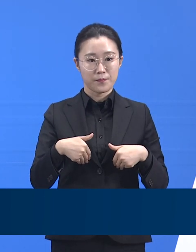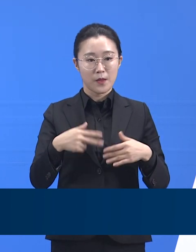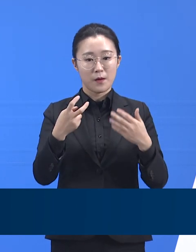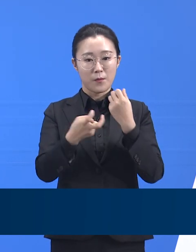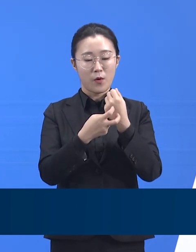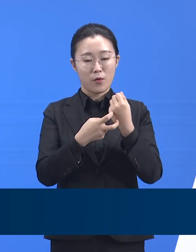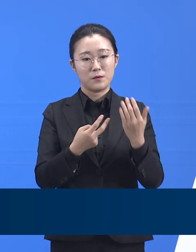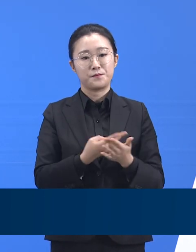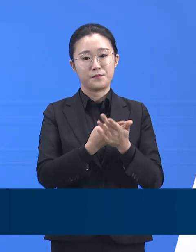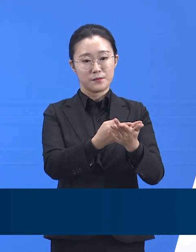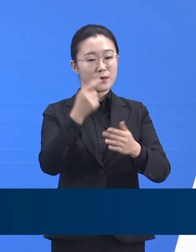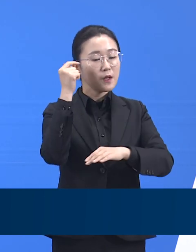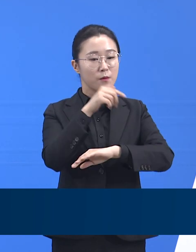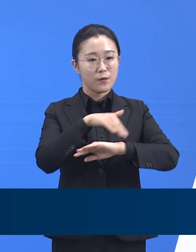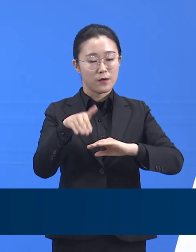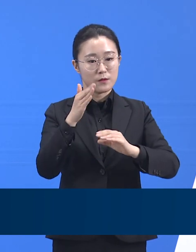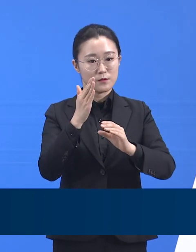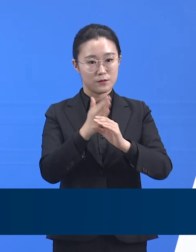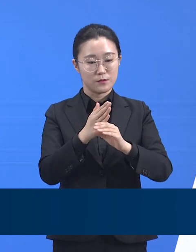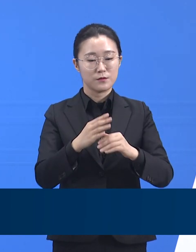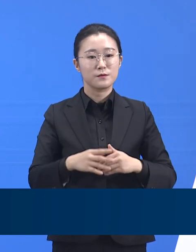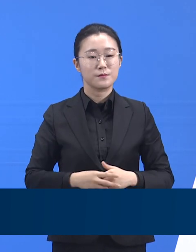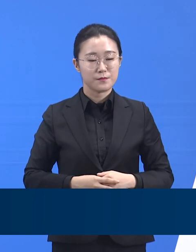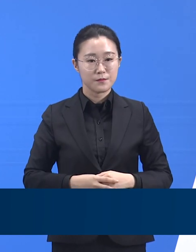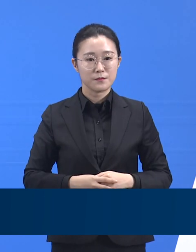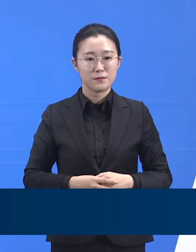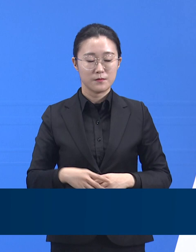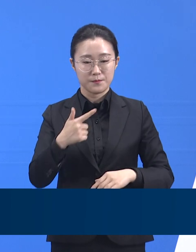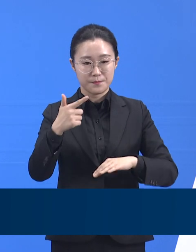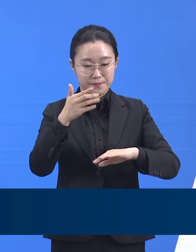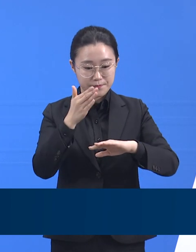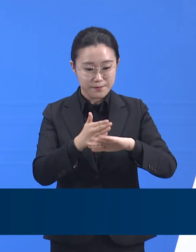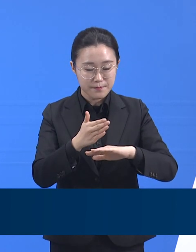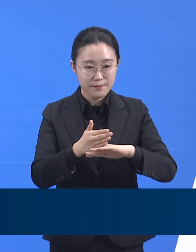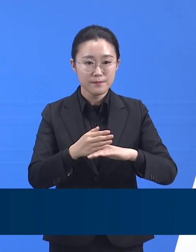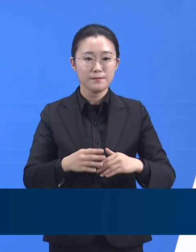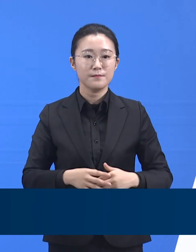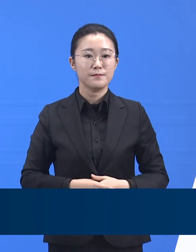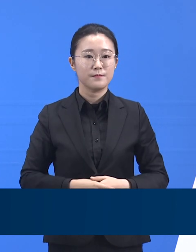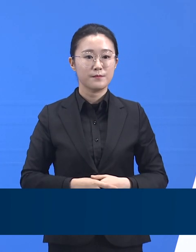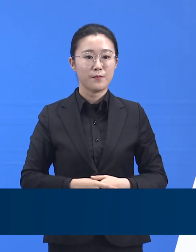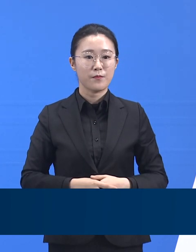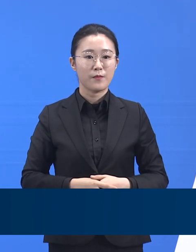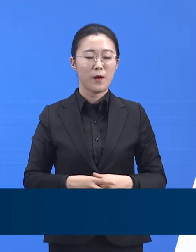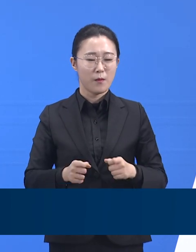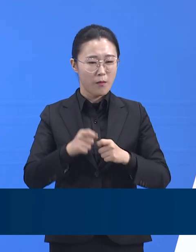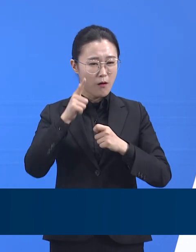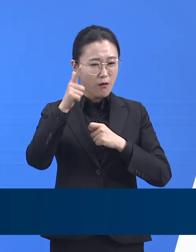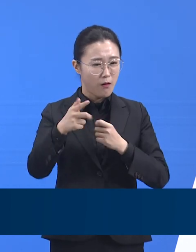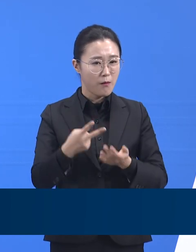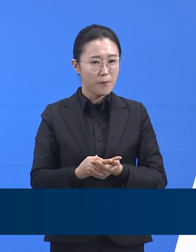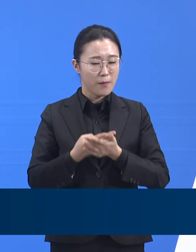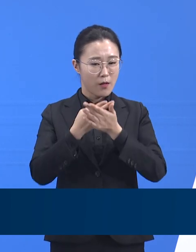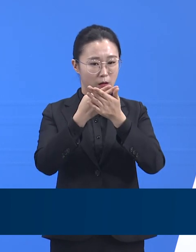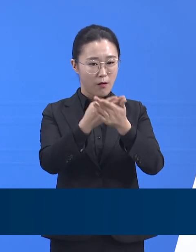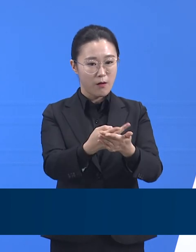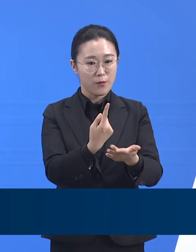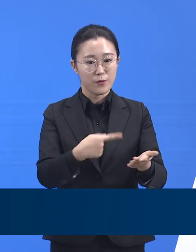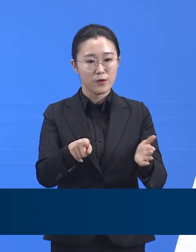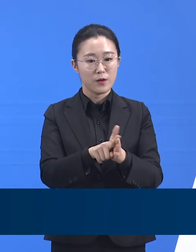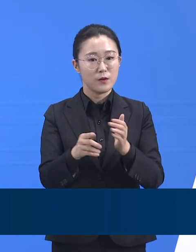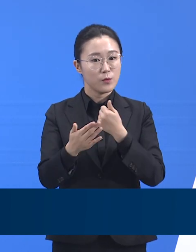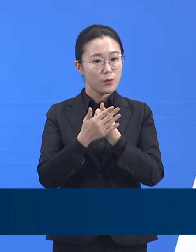그리고 목포시 의료원에 깊이 감사드립니다. 원거리 환자 이송을 위해 현순해 주신 경기도